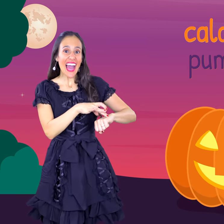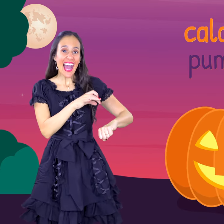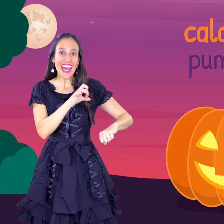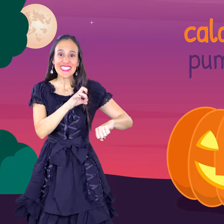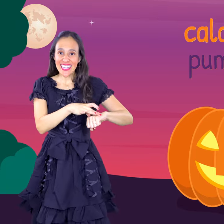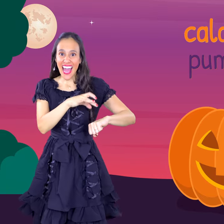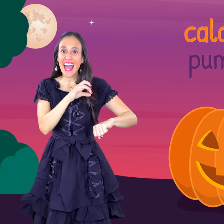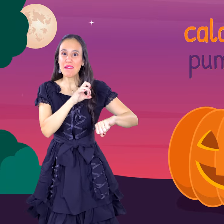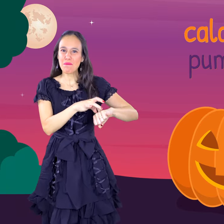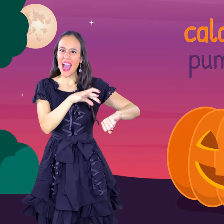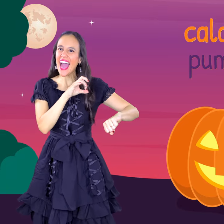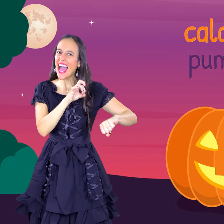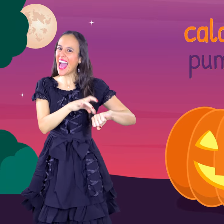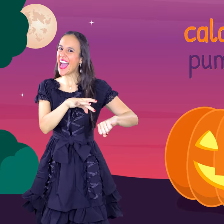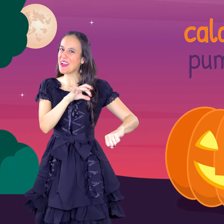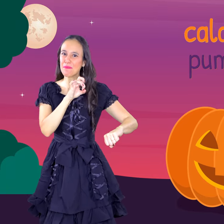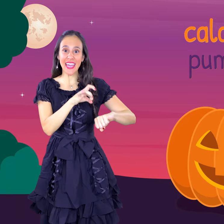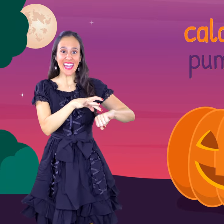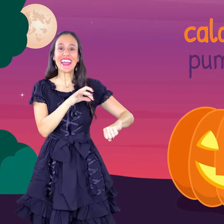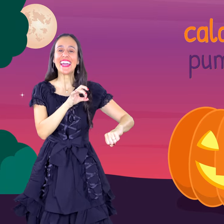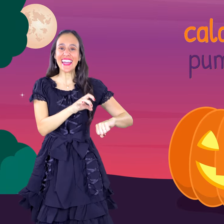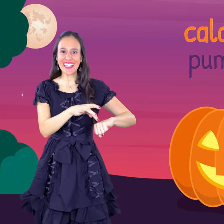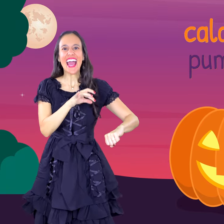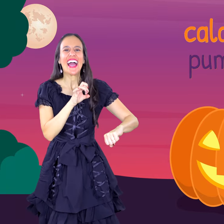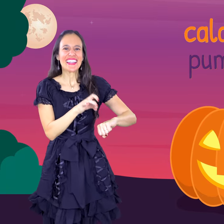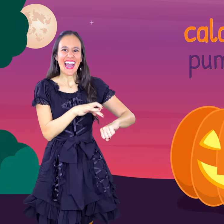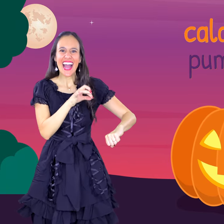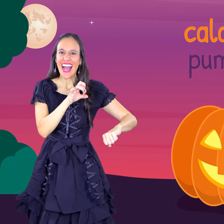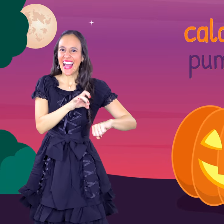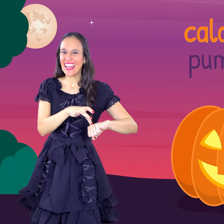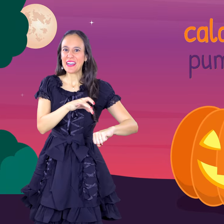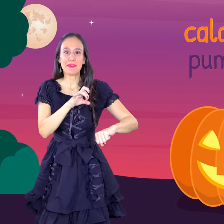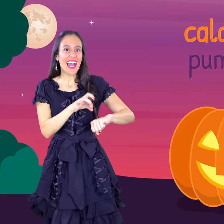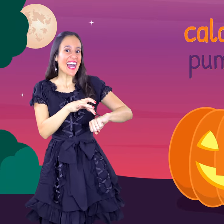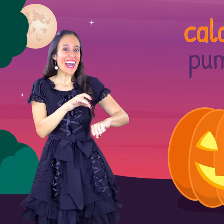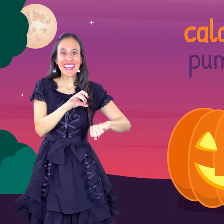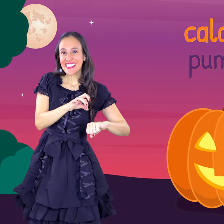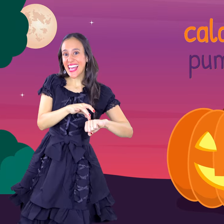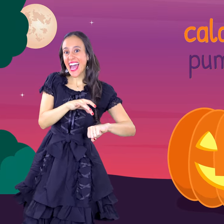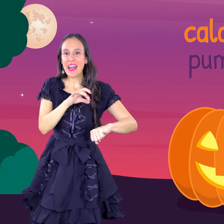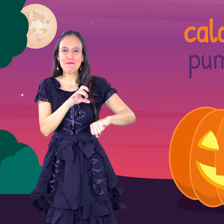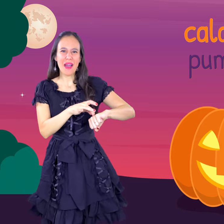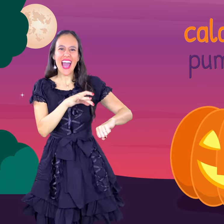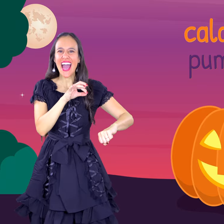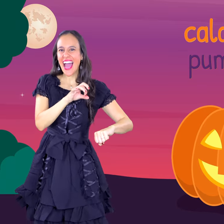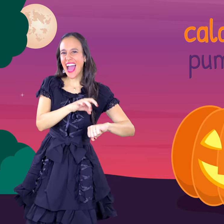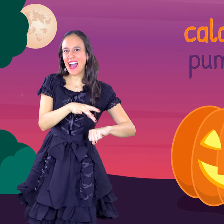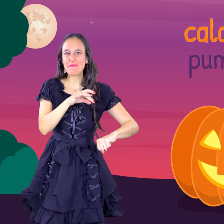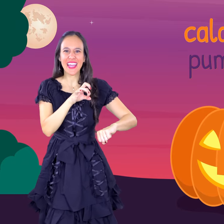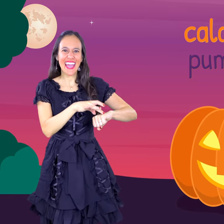Calabaza pumpkin, calabaza pumpkin